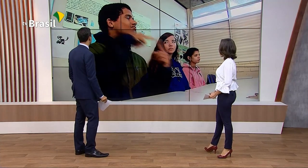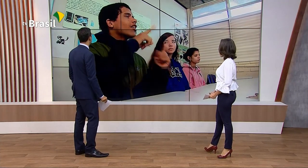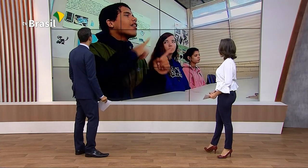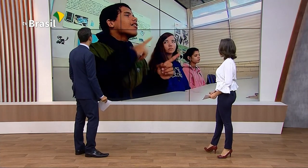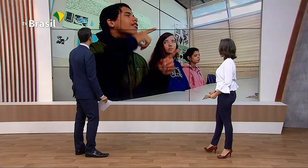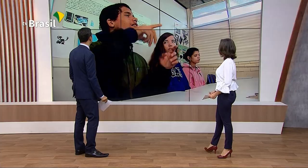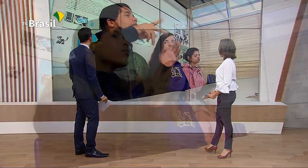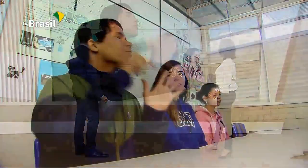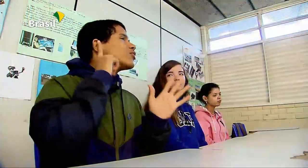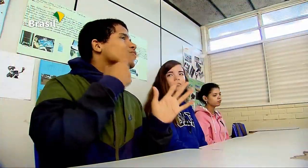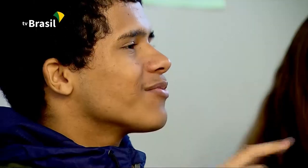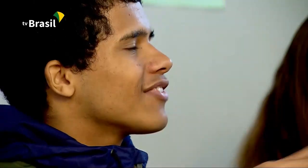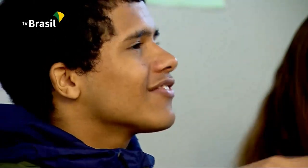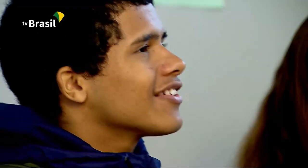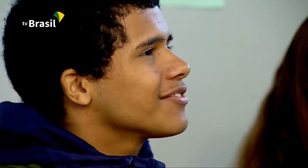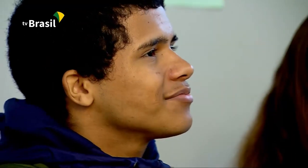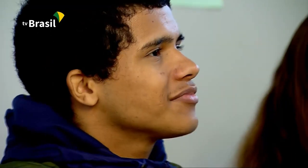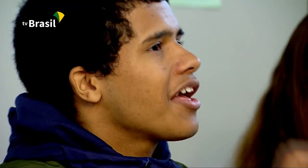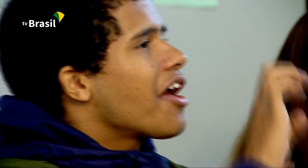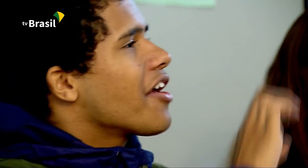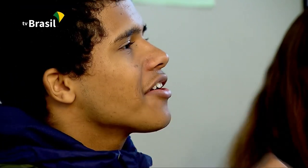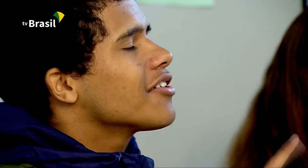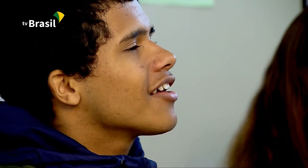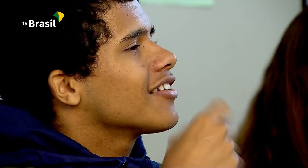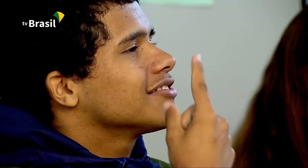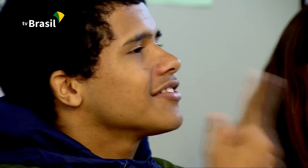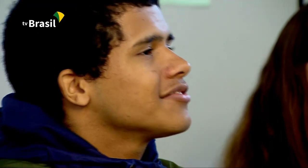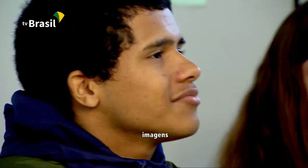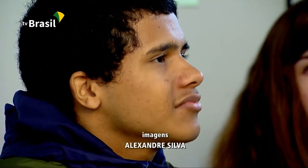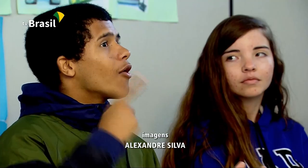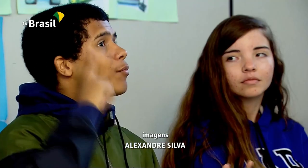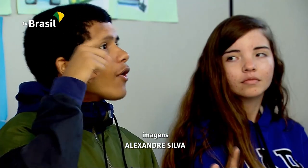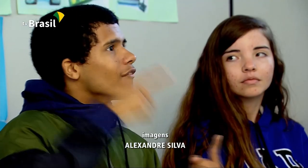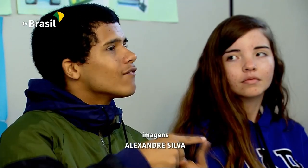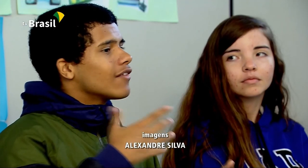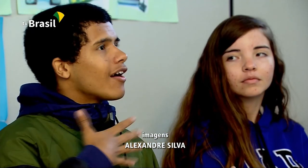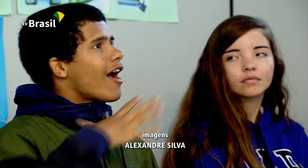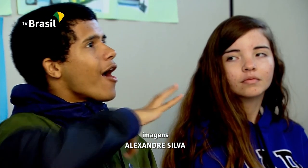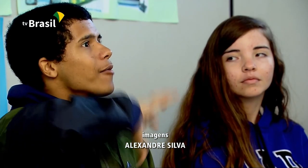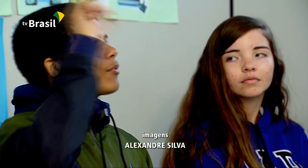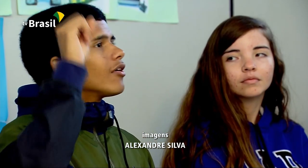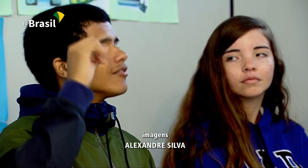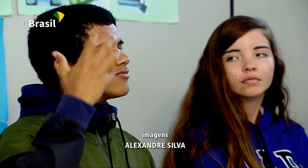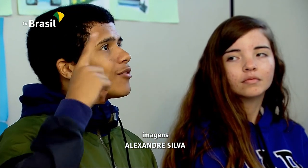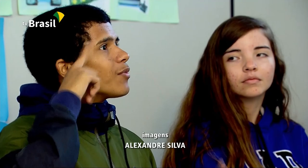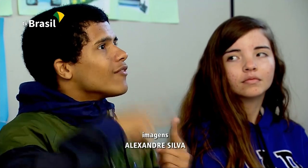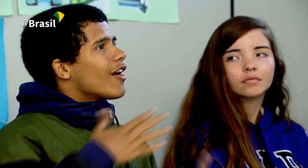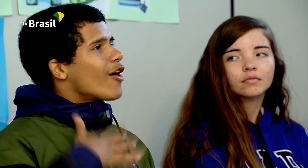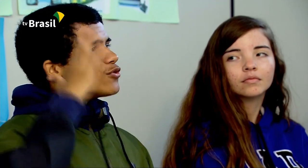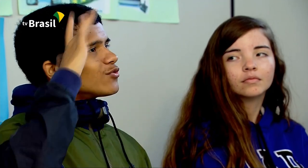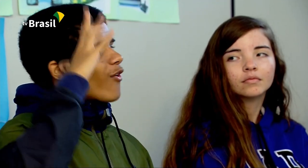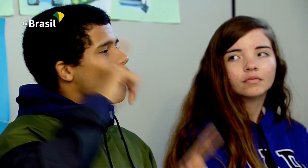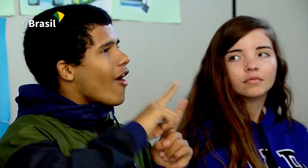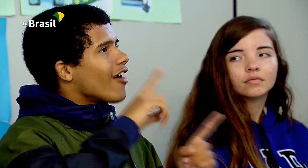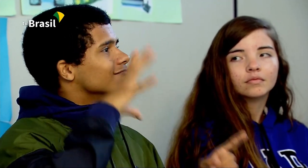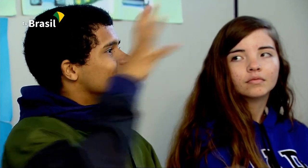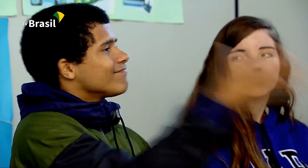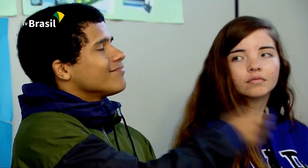pais surdos e herdou da família a deficiência. Mas carrega com ele um sonho, ser engenheiro civil.